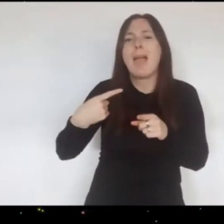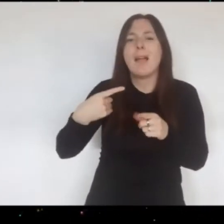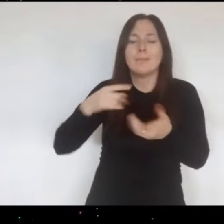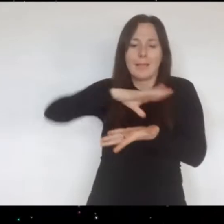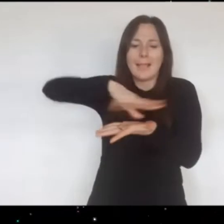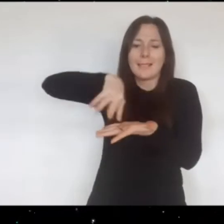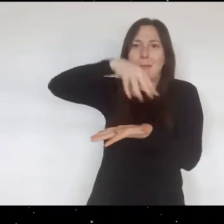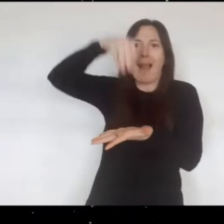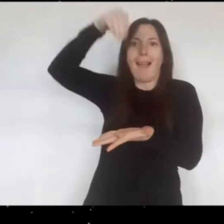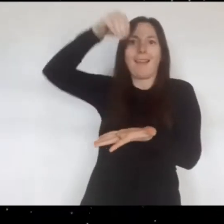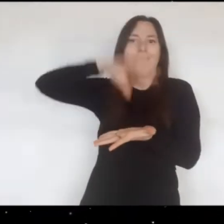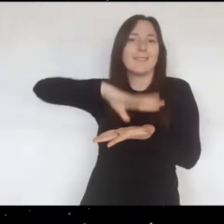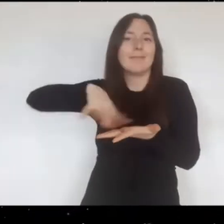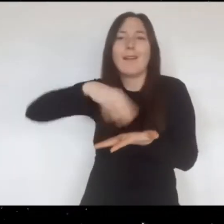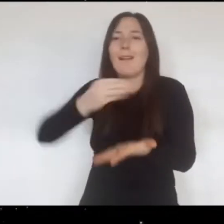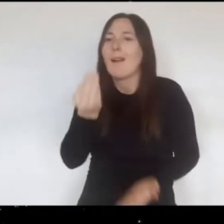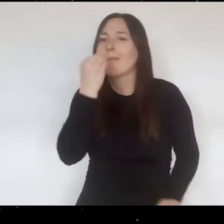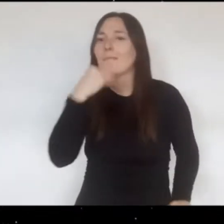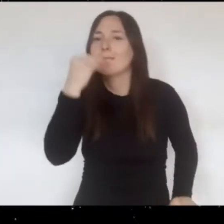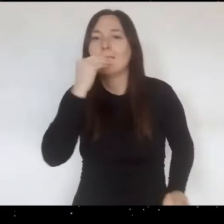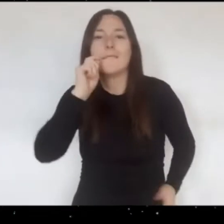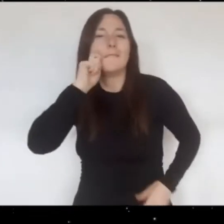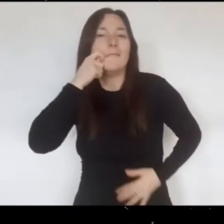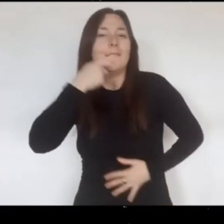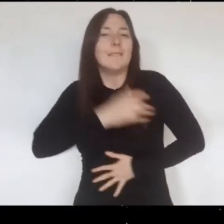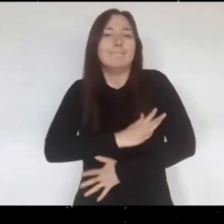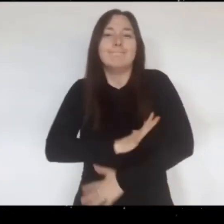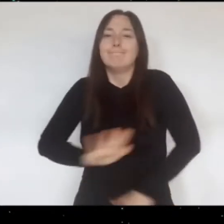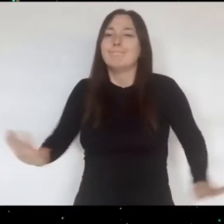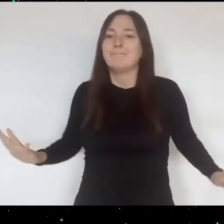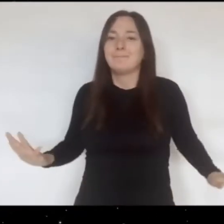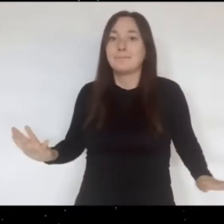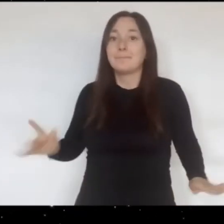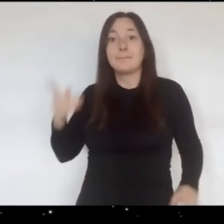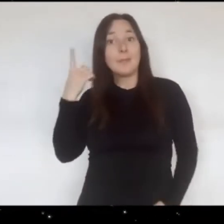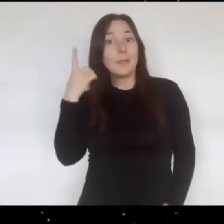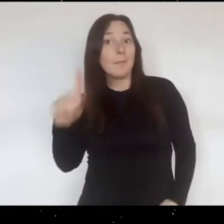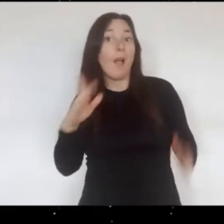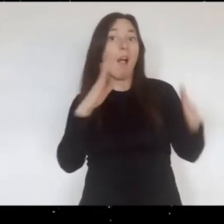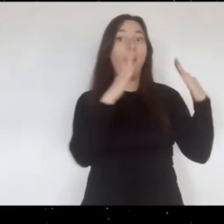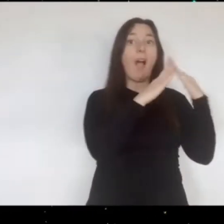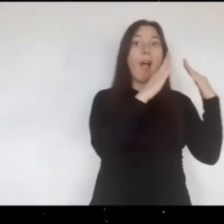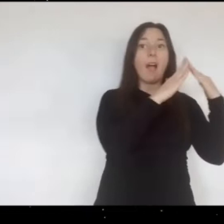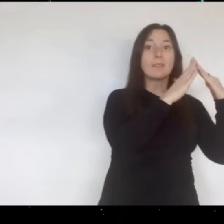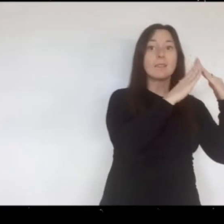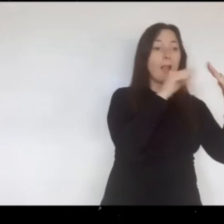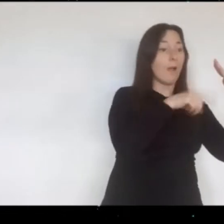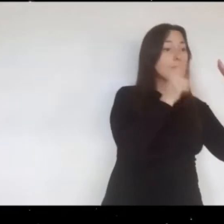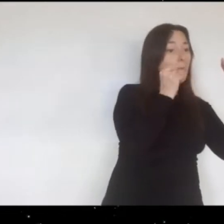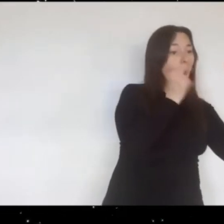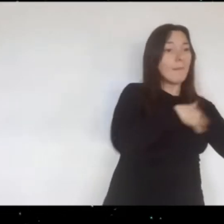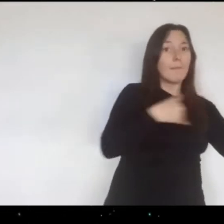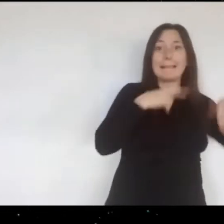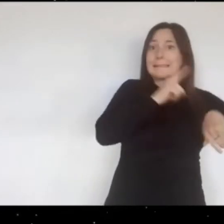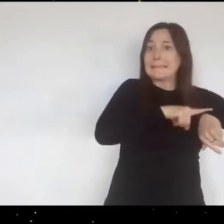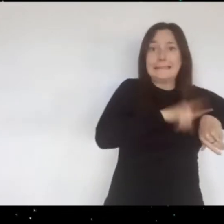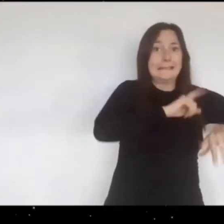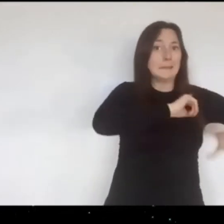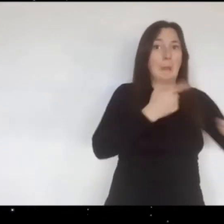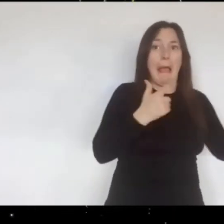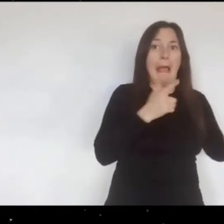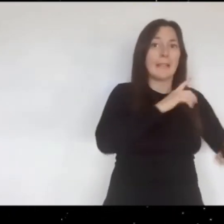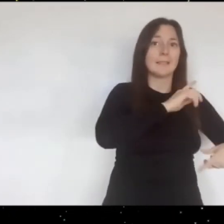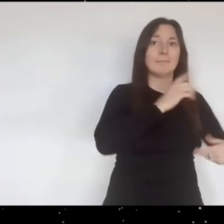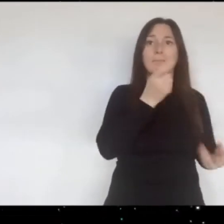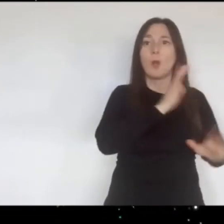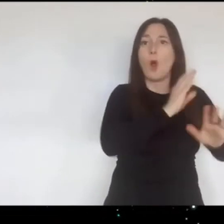riquísimo que es su plato preferido En cambio en su casa sus papás no tienen tiempo